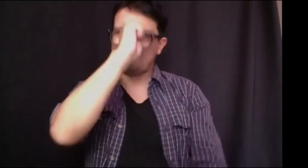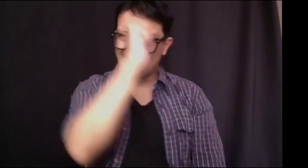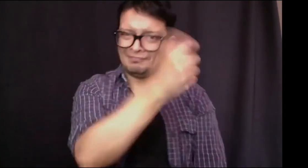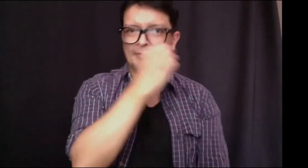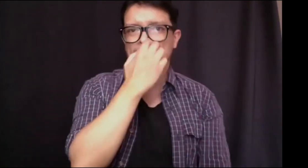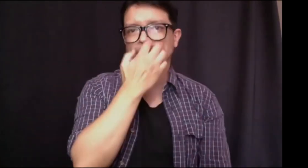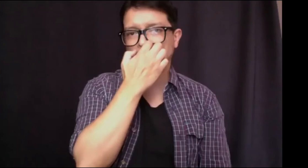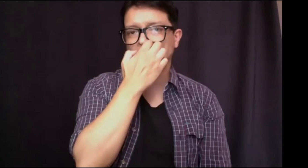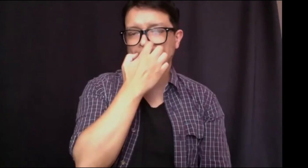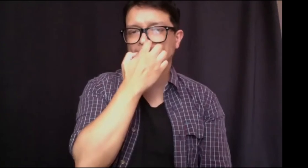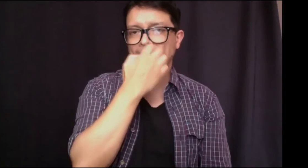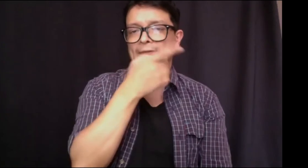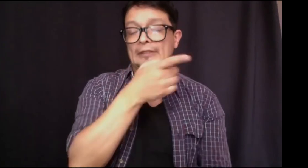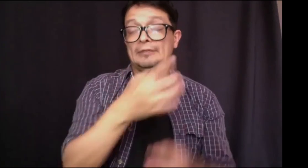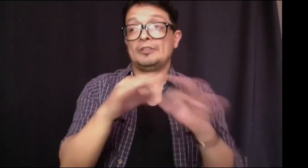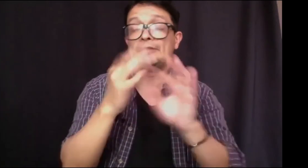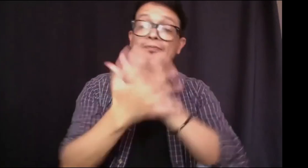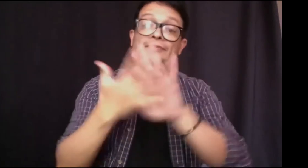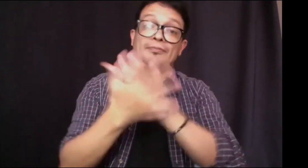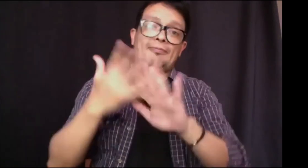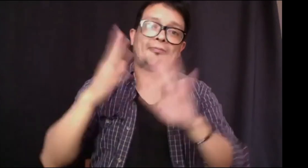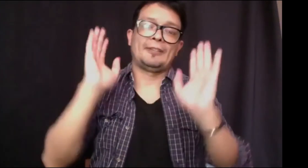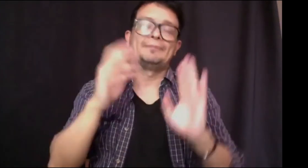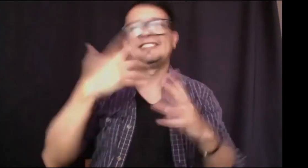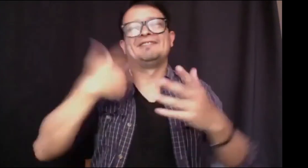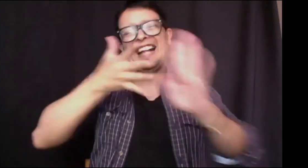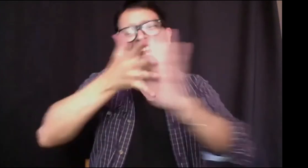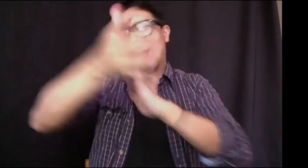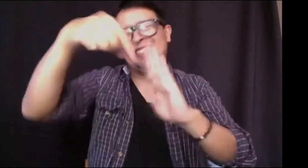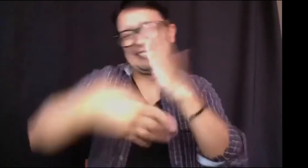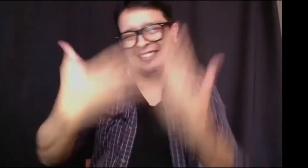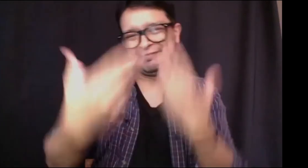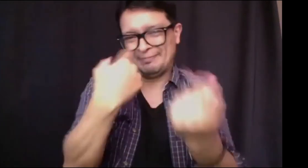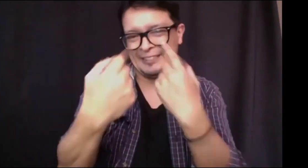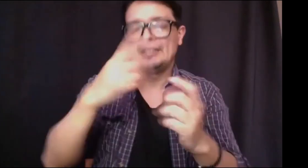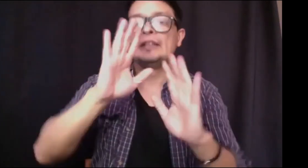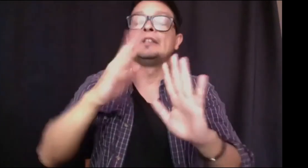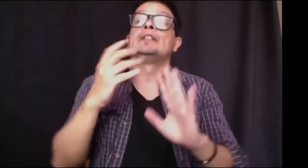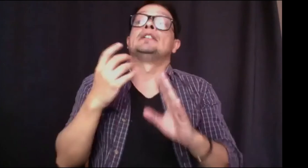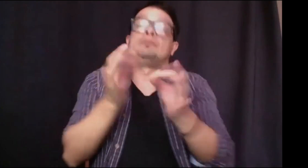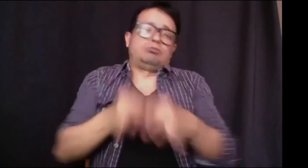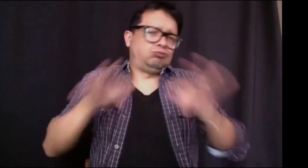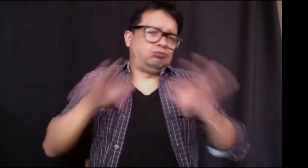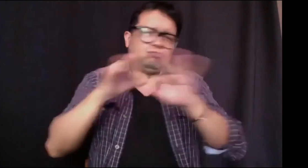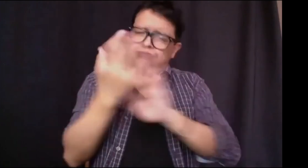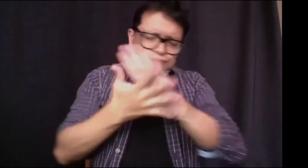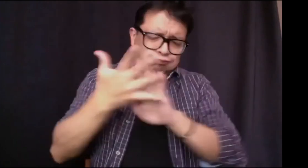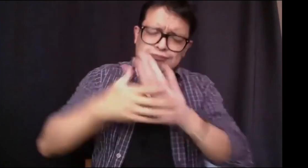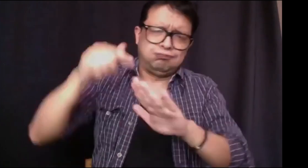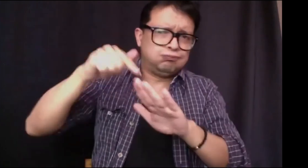lastimosamente estas personas algunas personas que han investigado y que han permitido ampliar un poco más ya no están pero se reconoce el